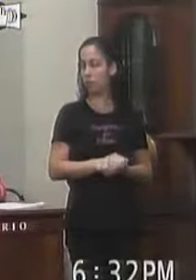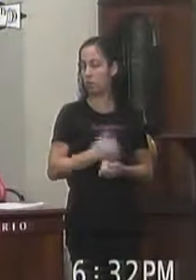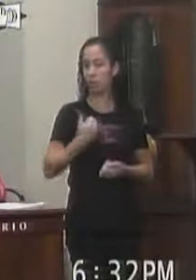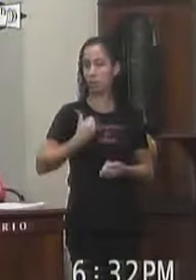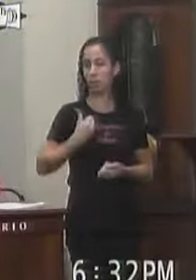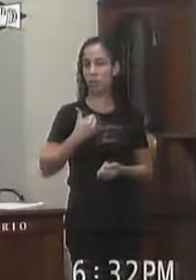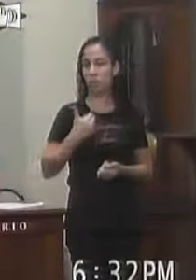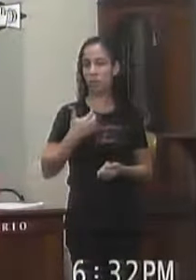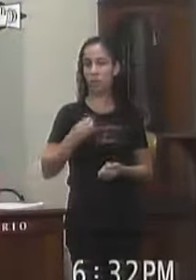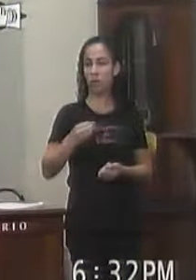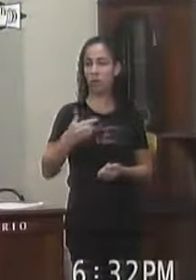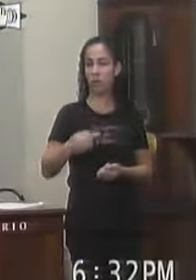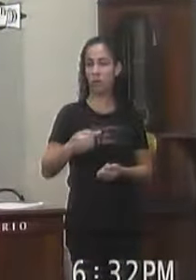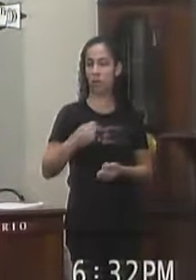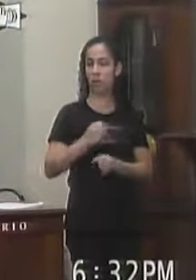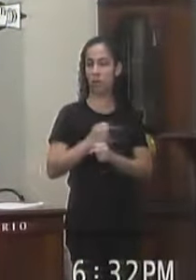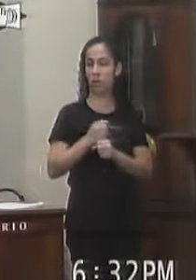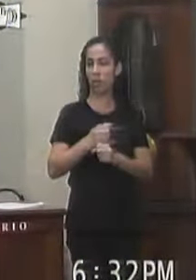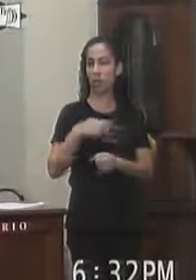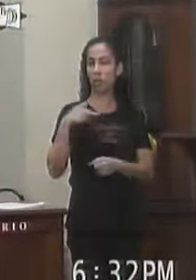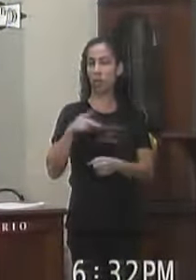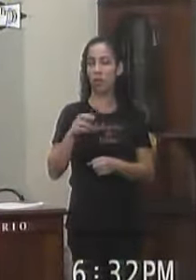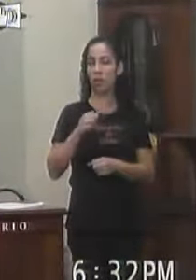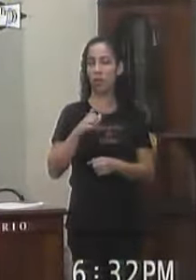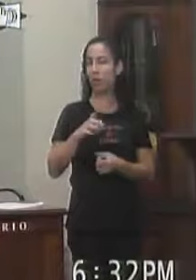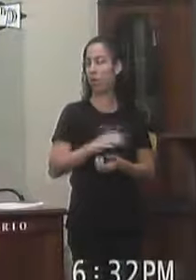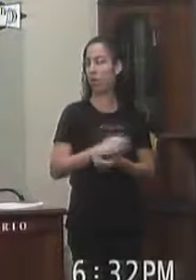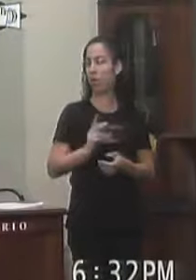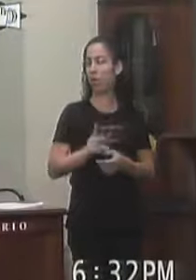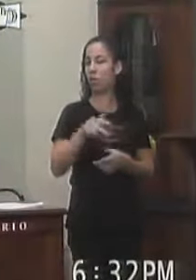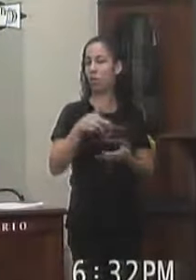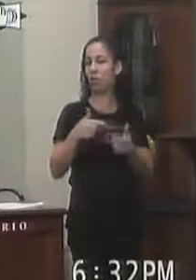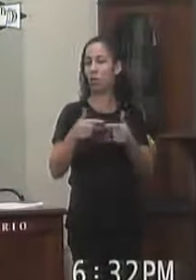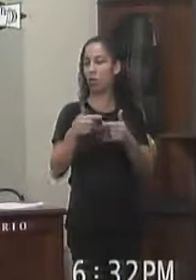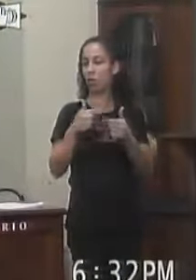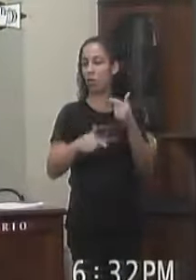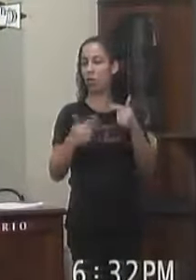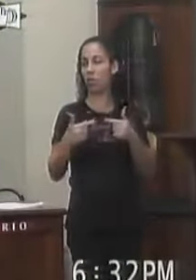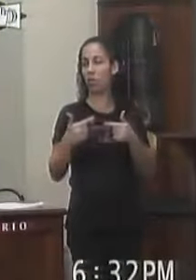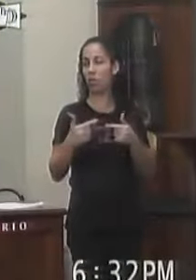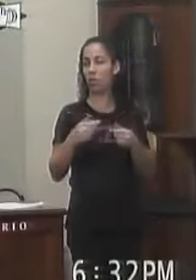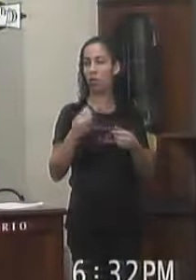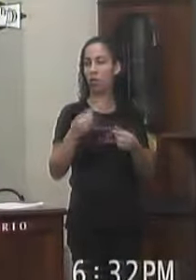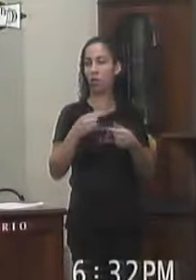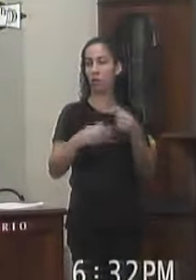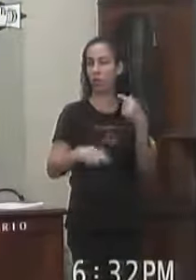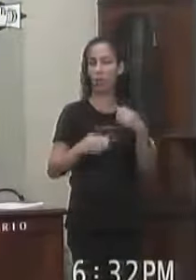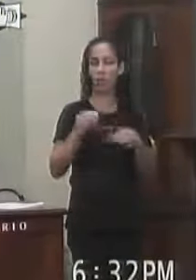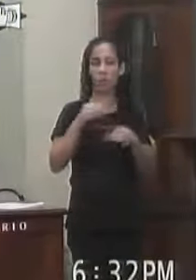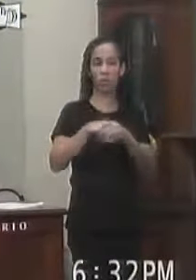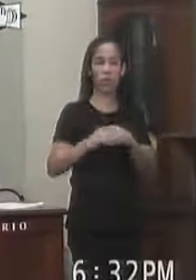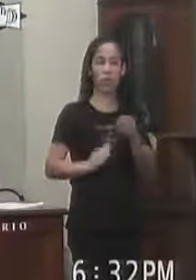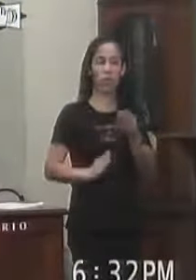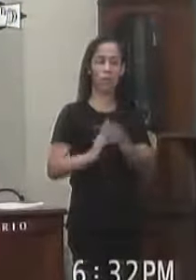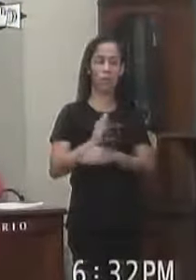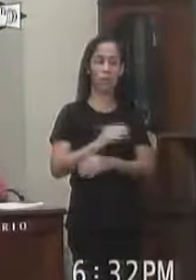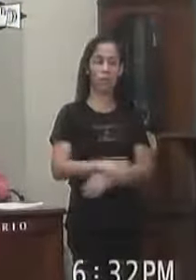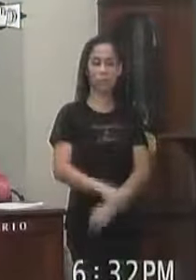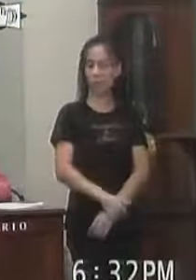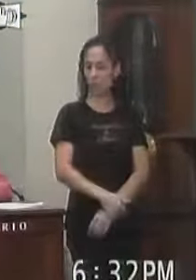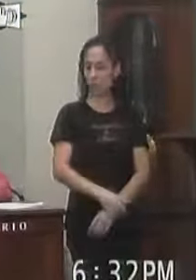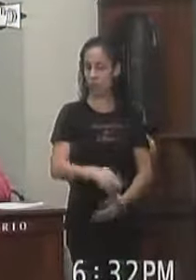107 de 2019 Professor Rafael Continua em discussão Não tendo quem queira discutir Em votação Aprovado